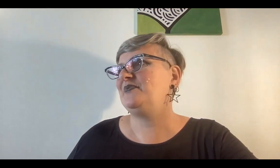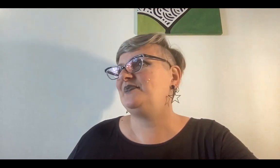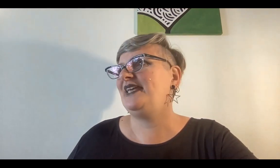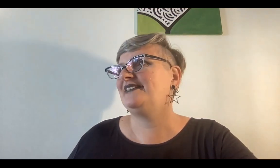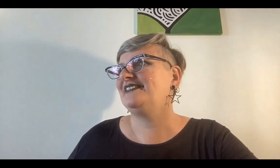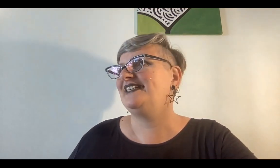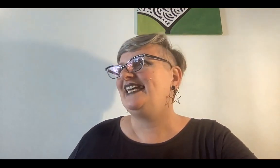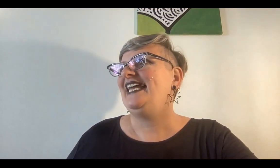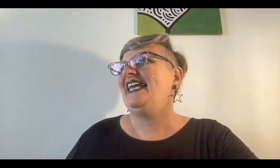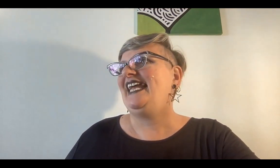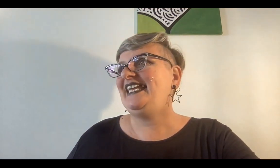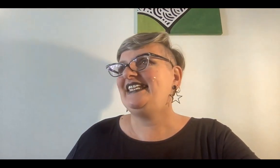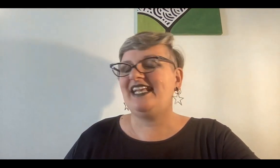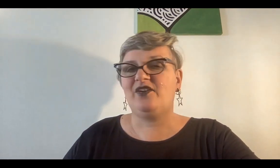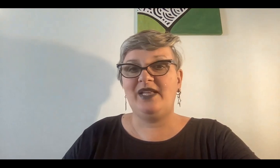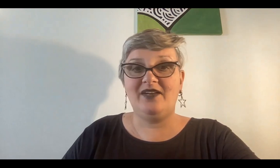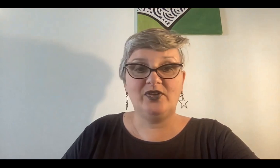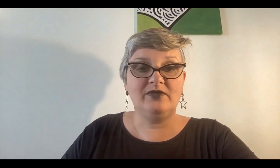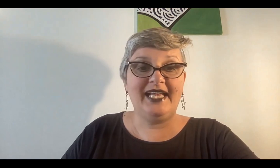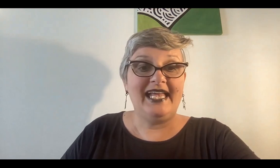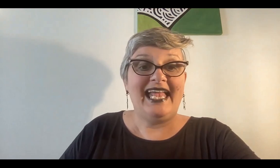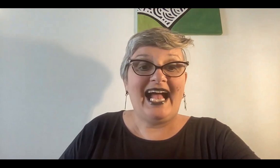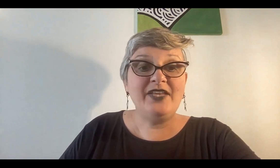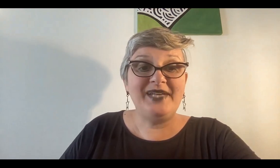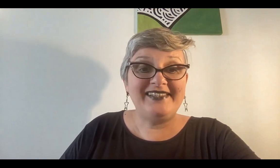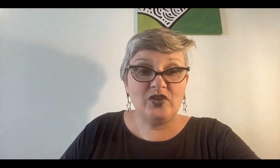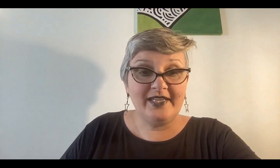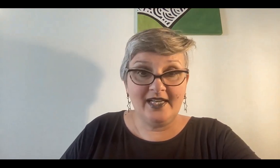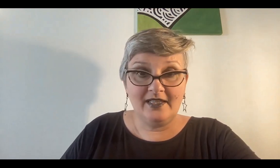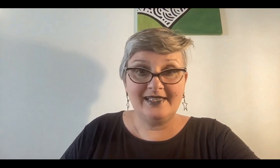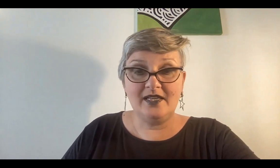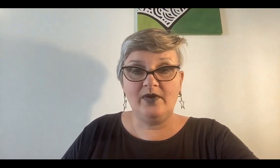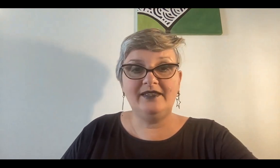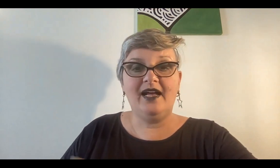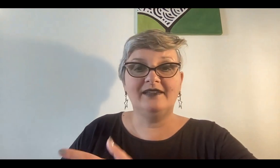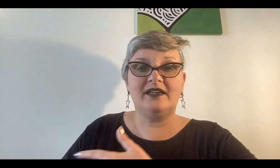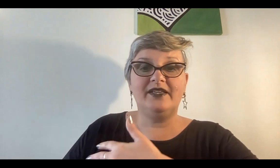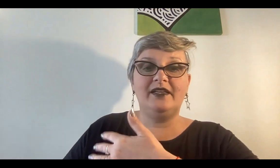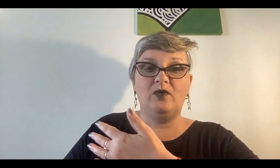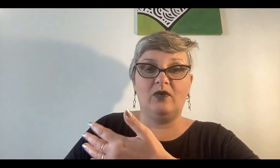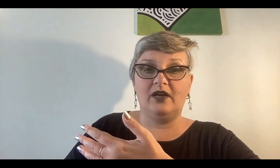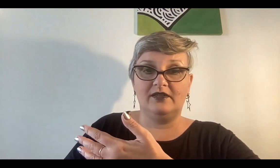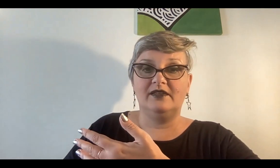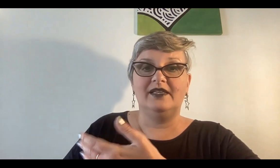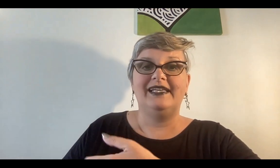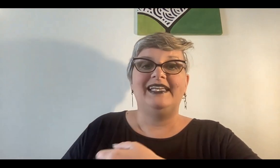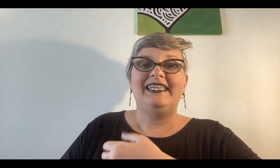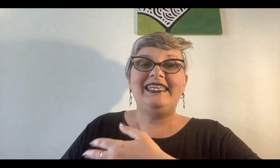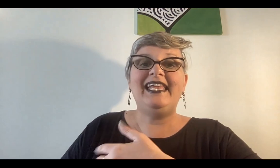Bien. En esa rueda de la fortuna hay una historia que se cuenta a través de Lug. Y